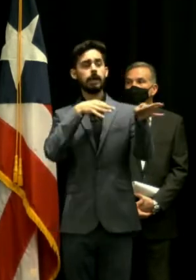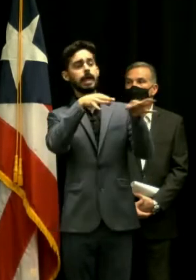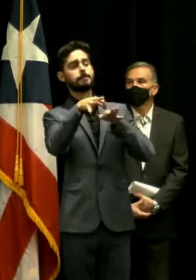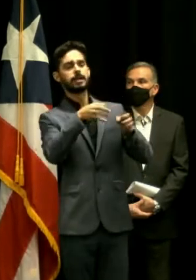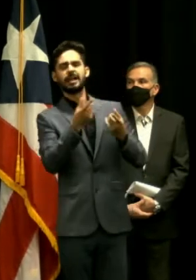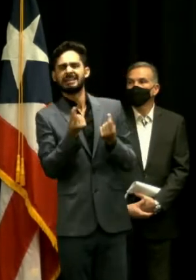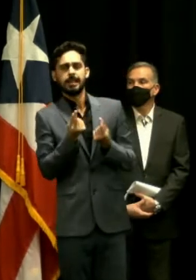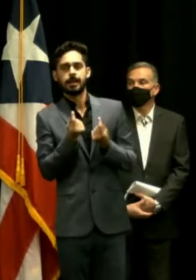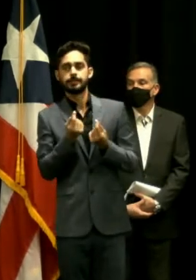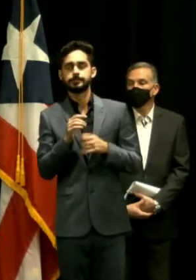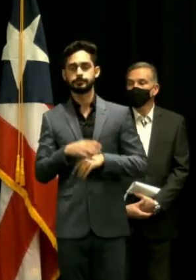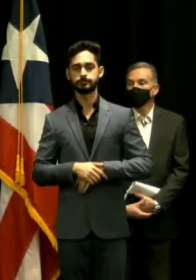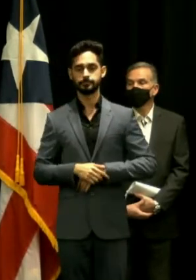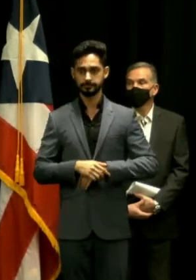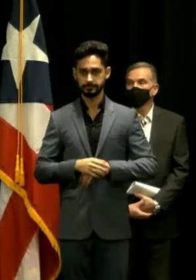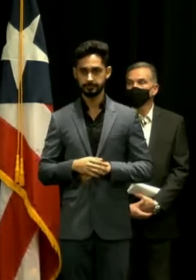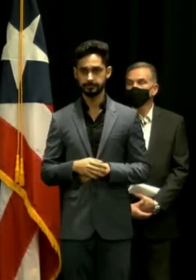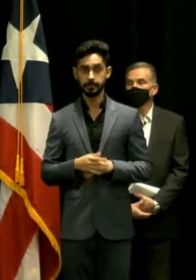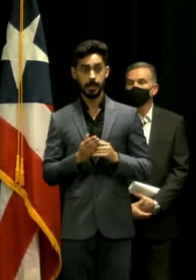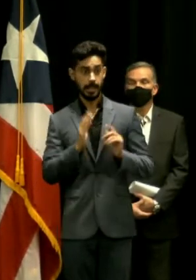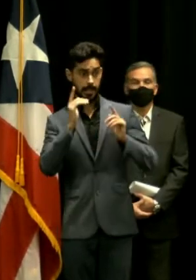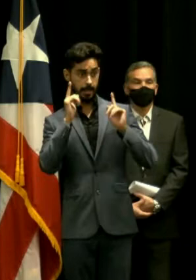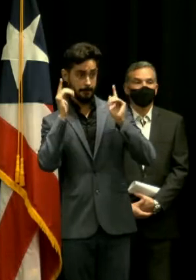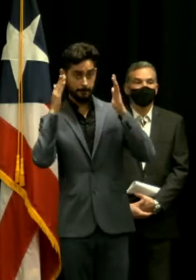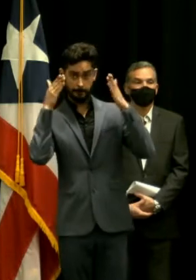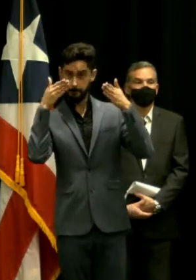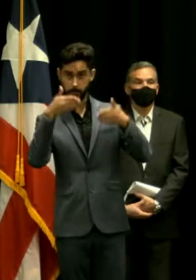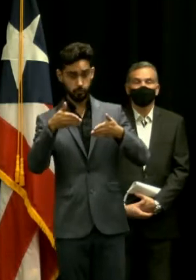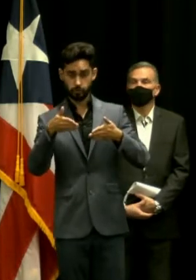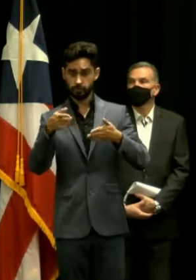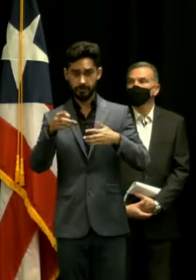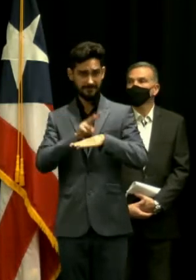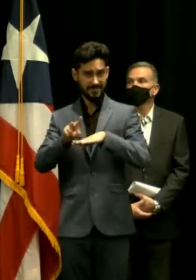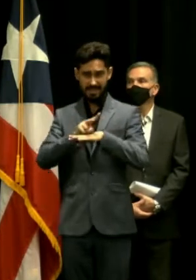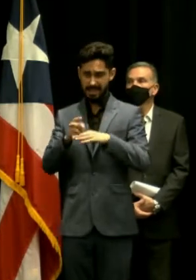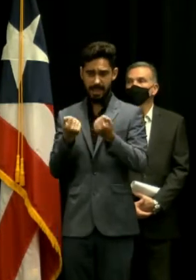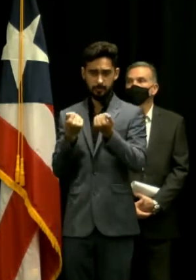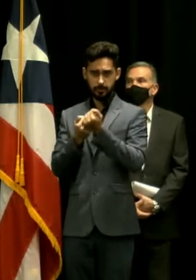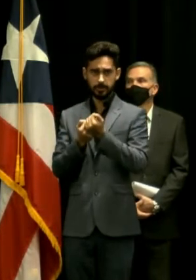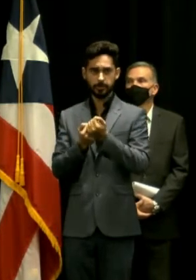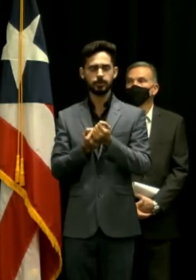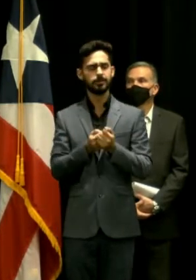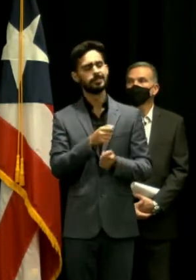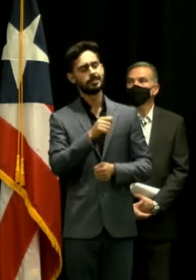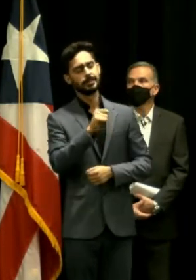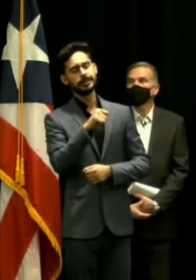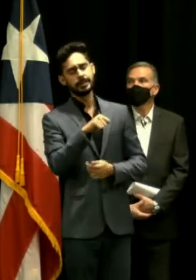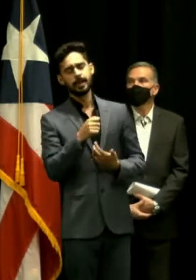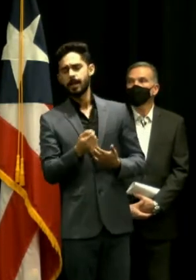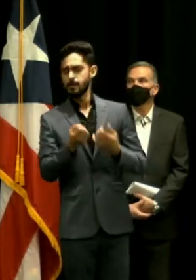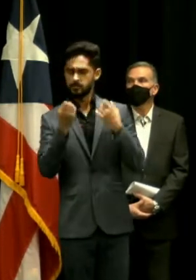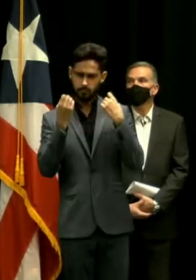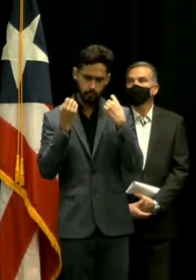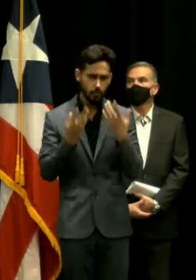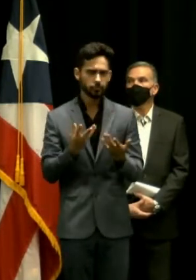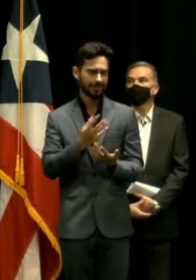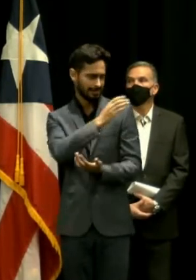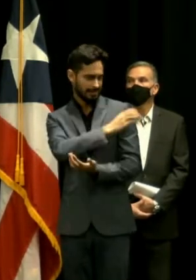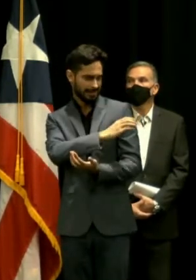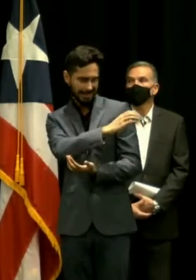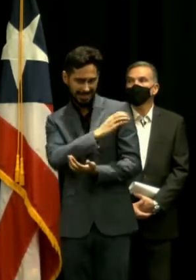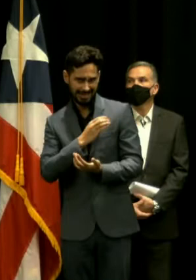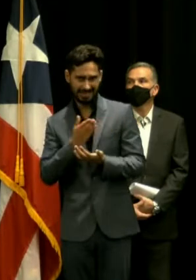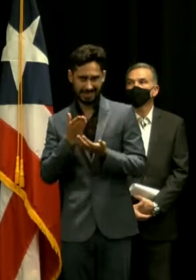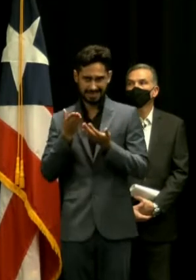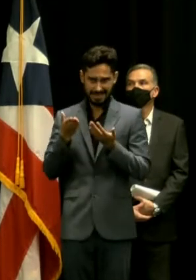la instrucción es clara atender al pueblo viequense también han ido muchas clínicas muchos médicos verdad a